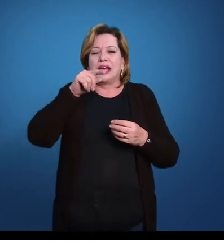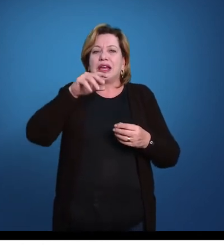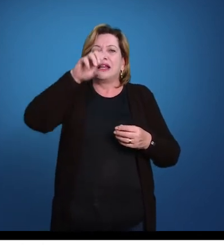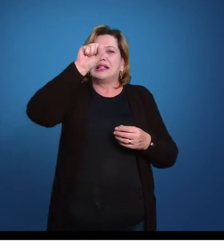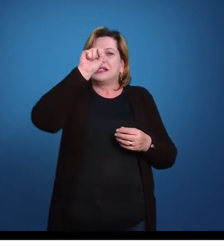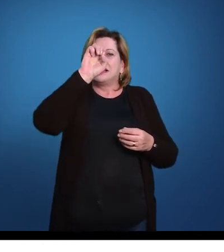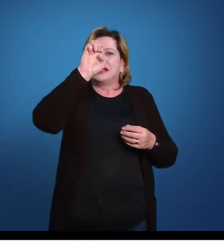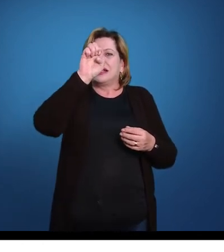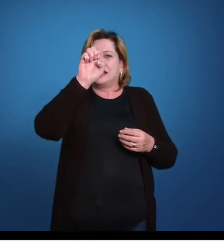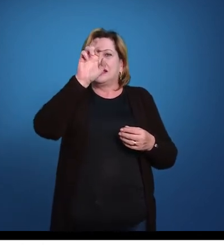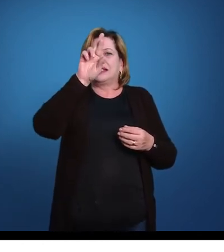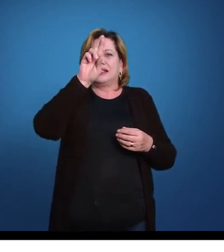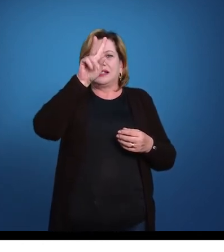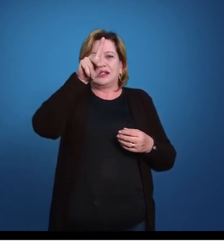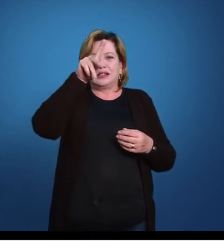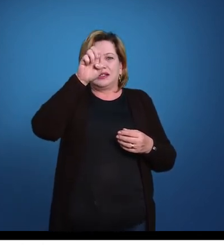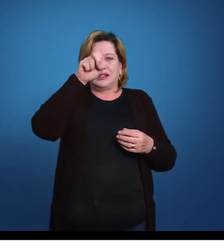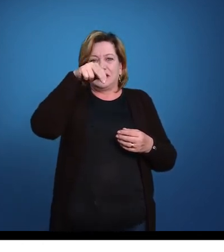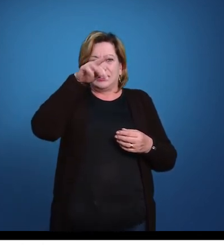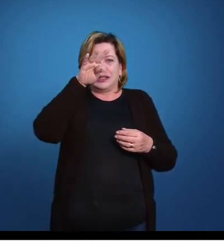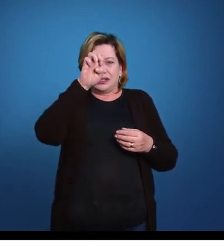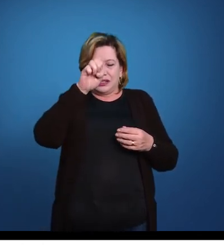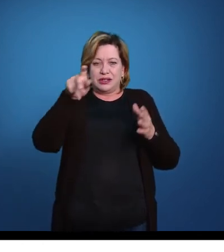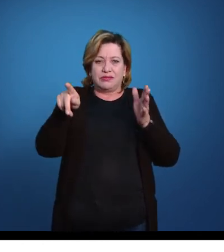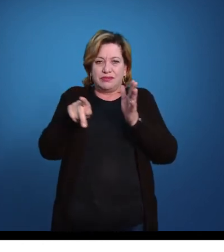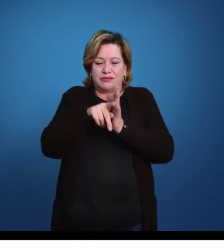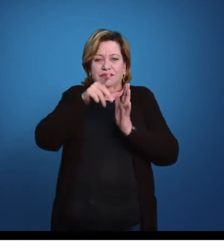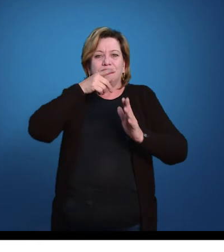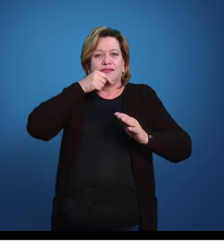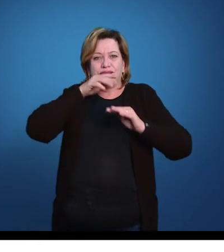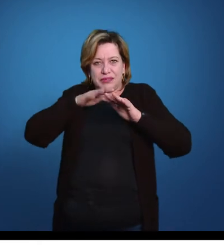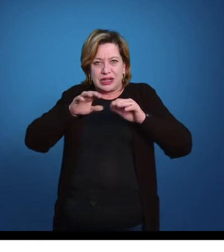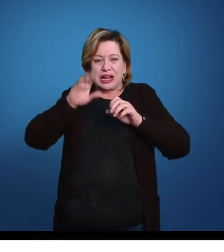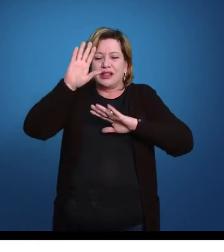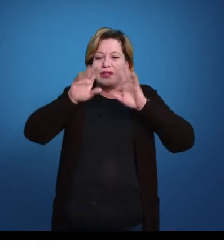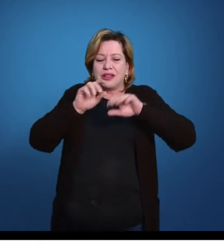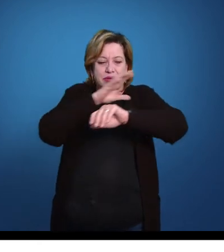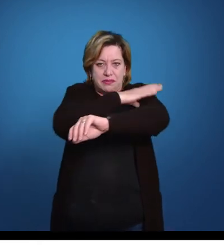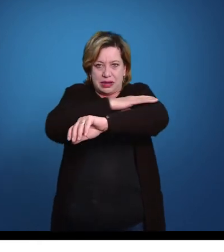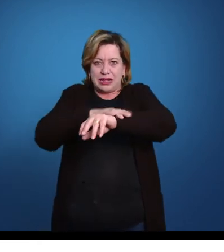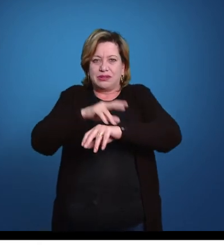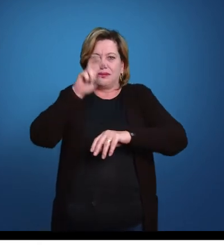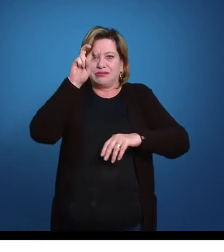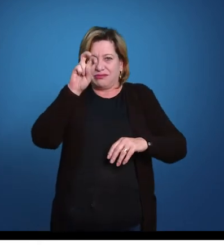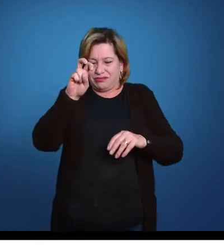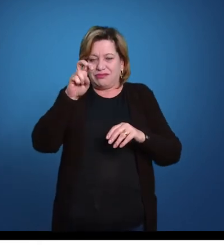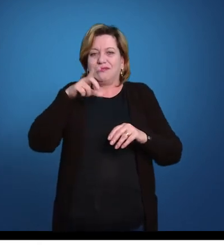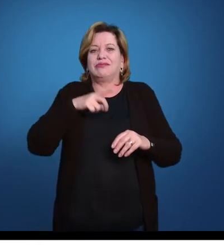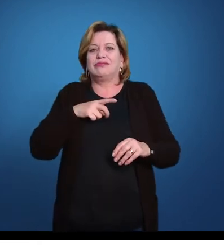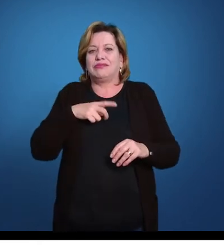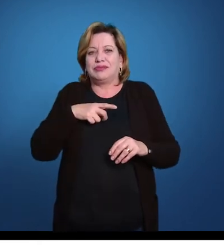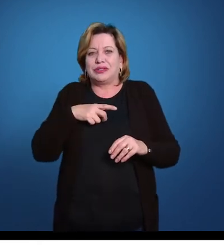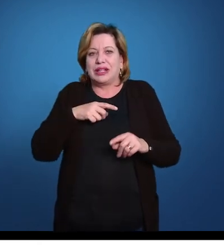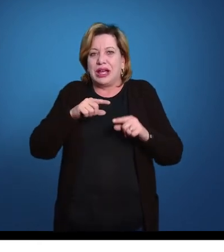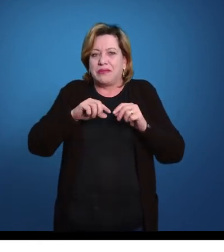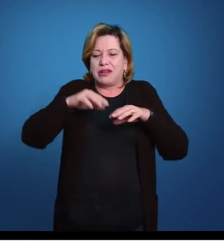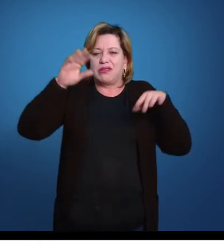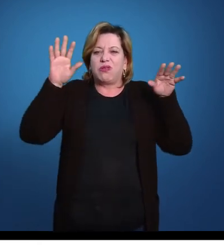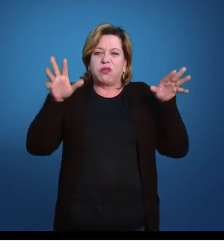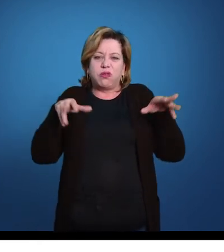mar, que são semelhantes, realmente, geralmente, tem cinco braços, às vezes, podem ter mais, né, mas elas têm braços bem mais móveis, né, e elas têm um